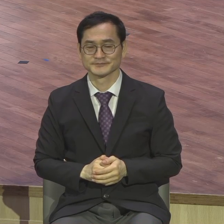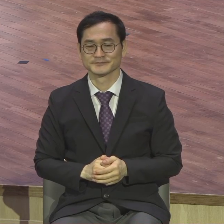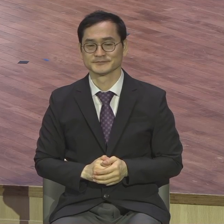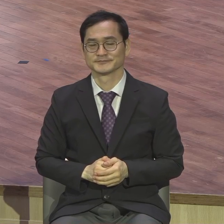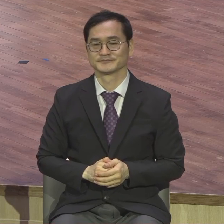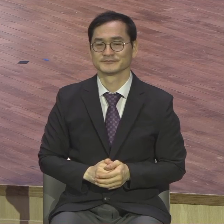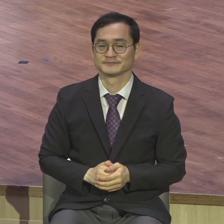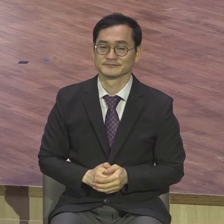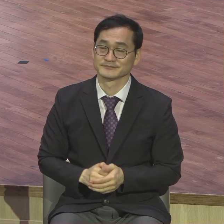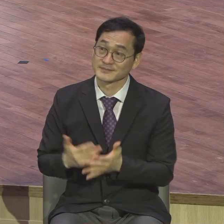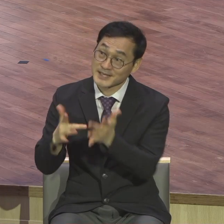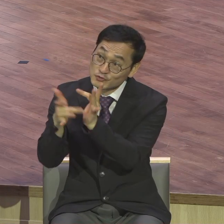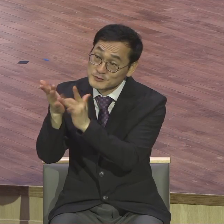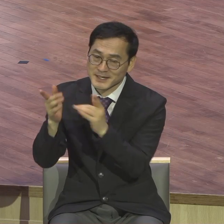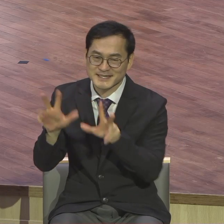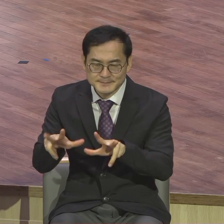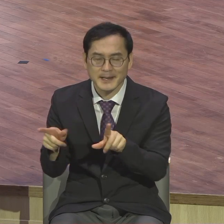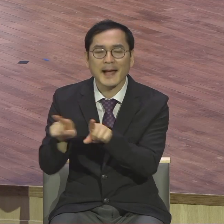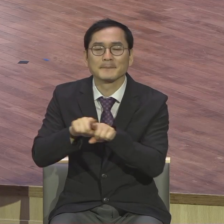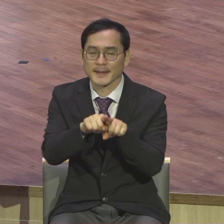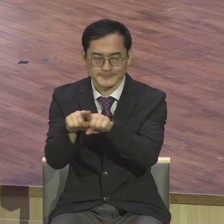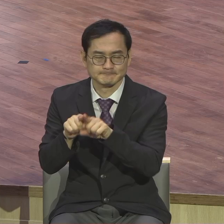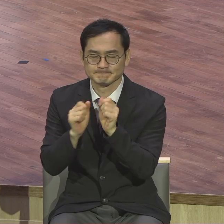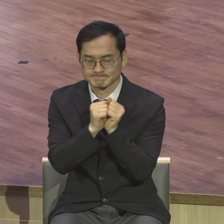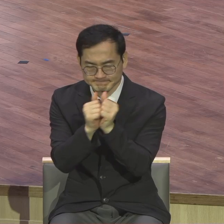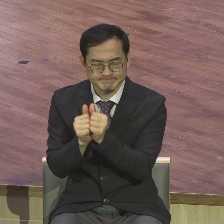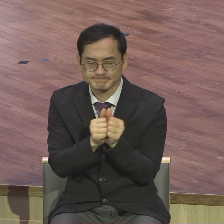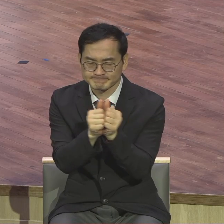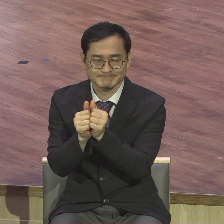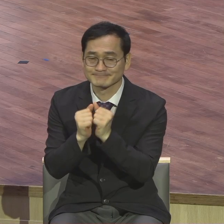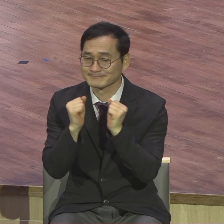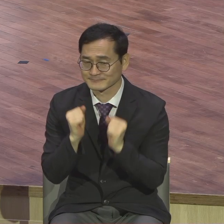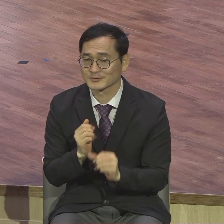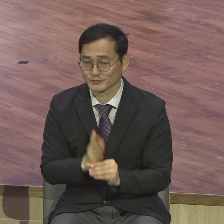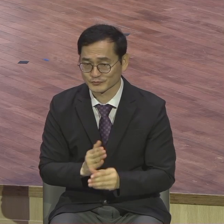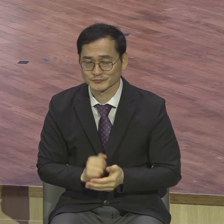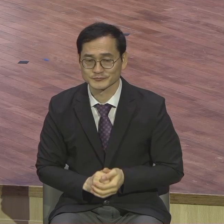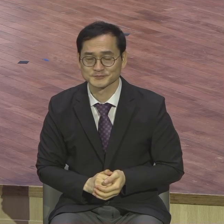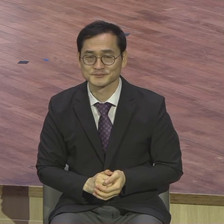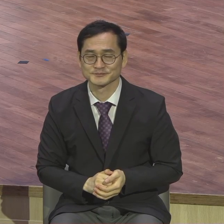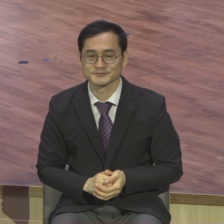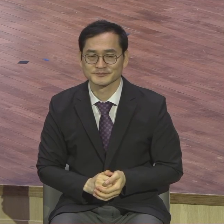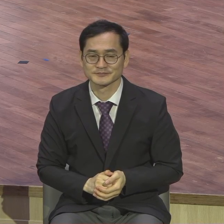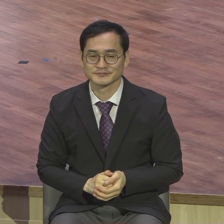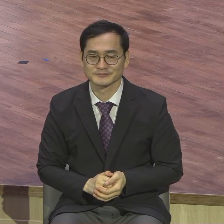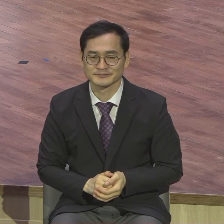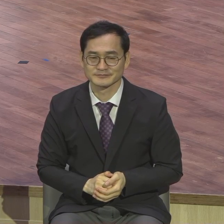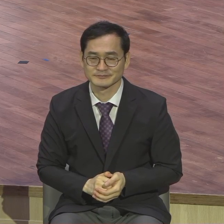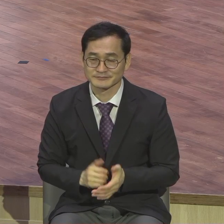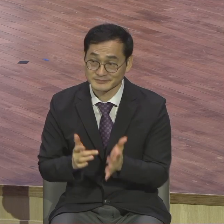그리스도 예수께서 그야말로 능력이 부족하면 우리에게 능력 주십니다